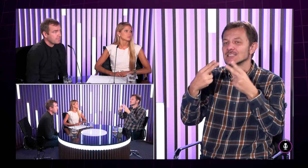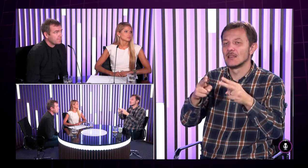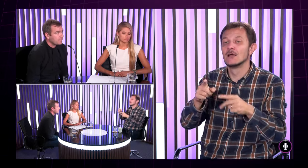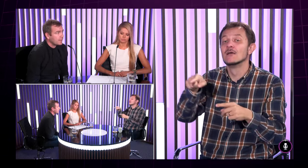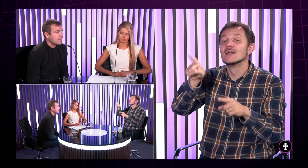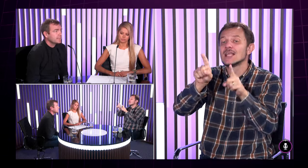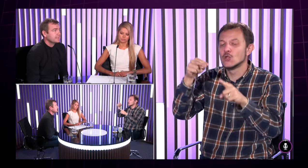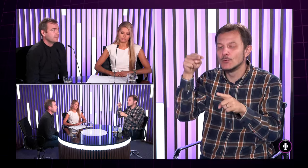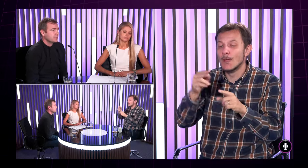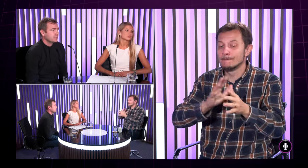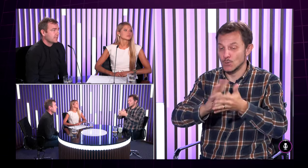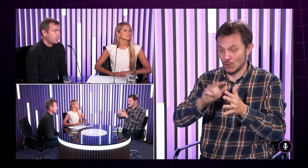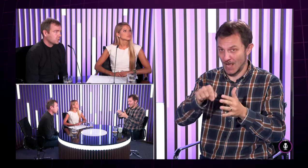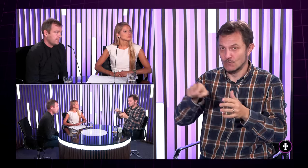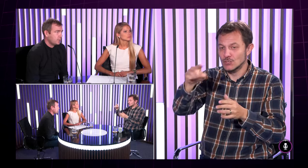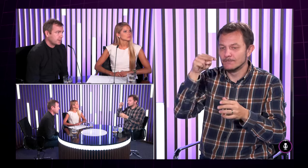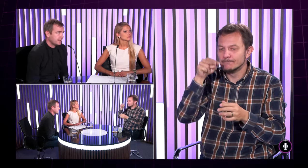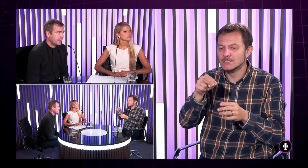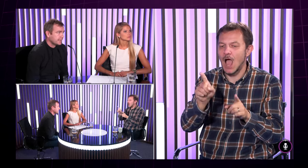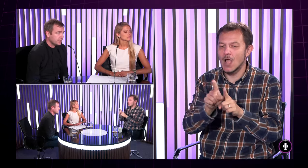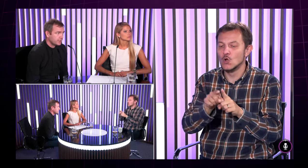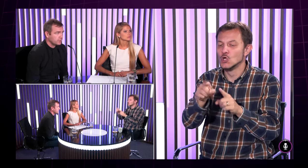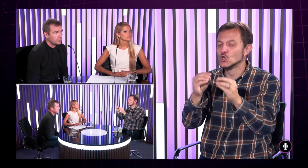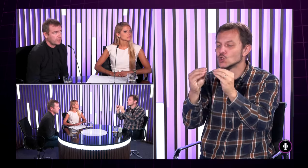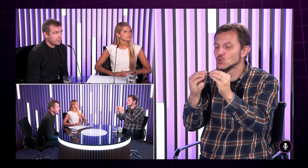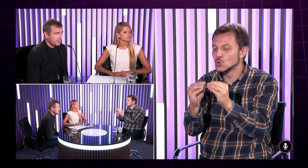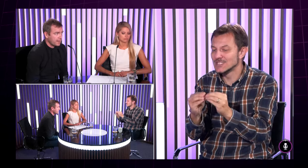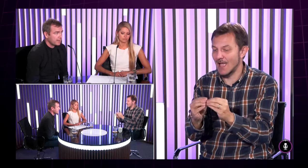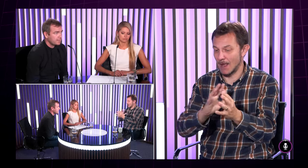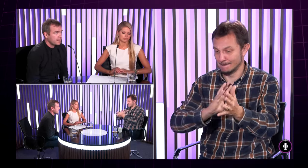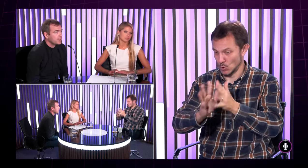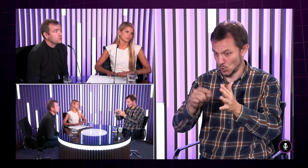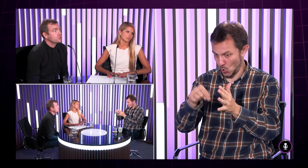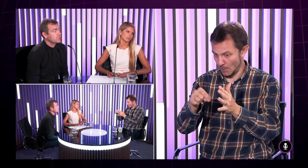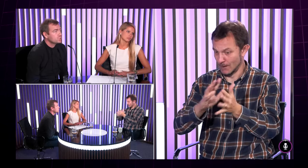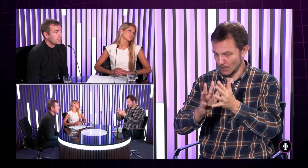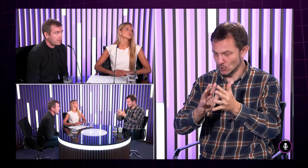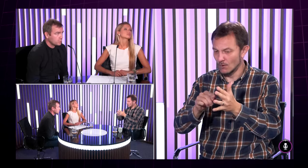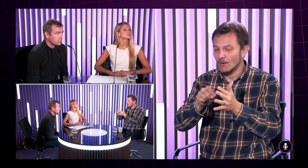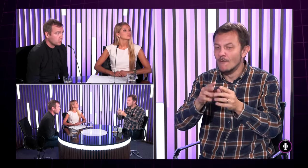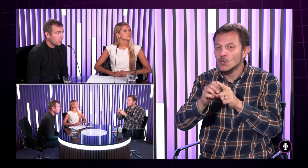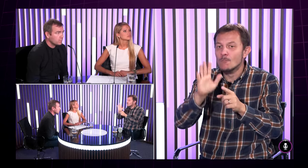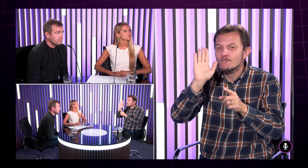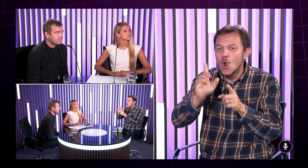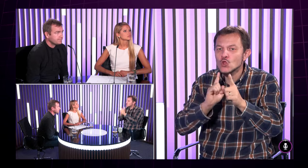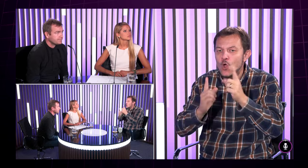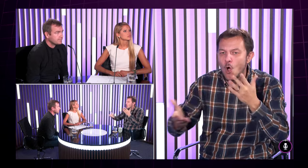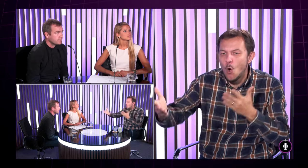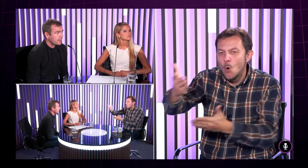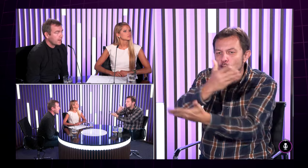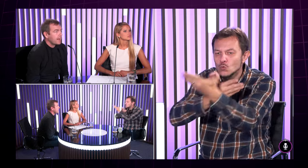a niekedy sa mi ešte stalo že ten pohľad je taký niekto to tak vníma že je sústava posunkov